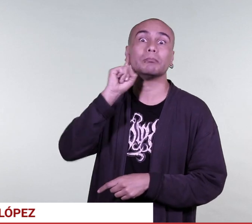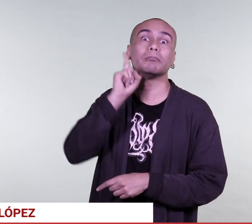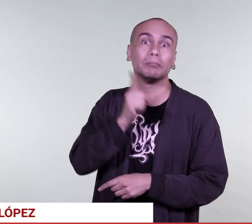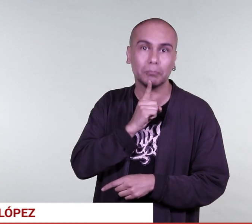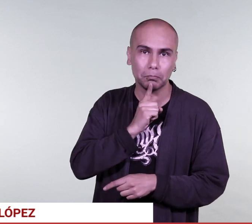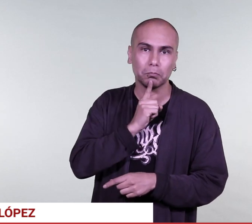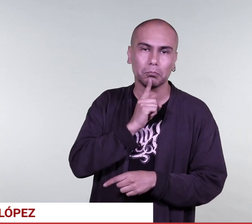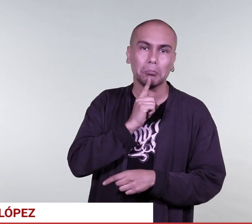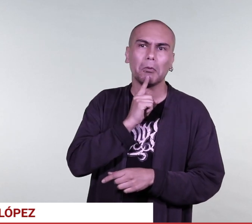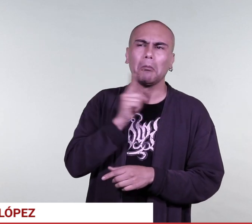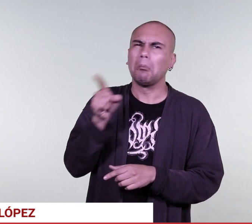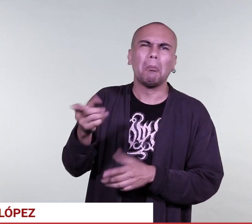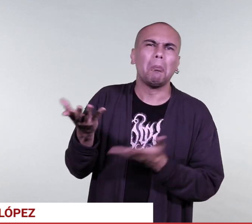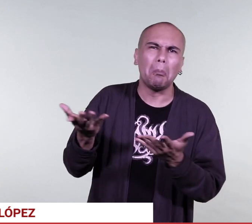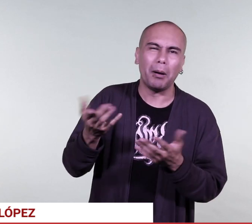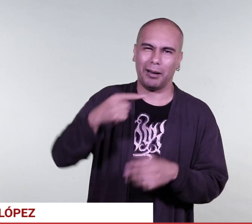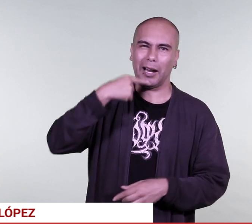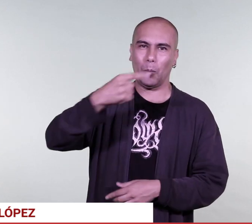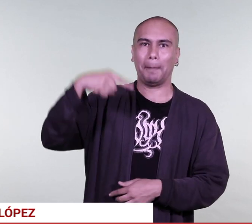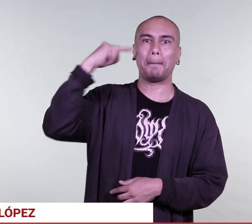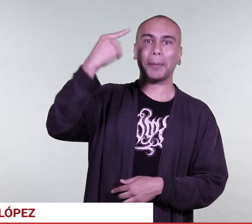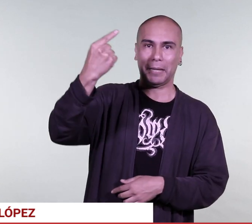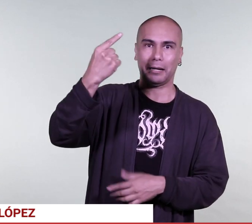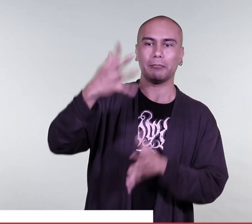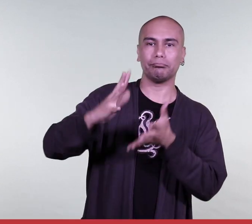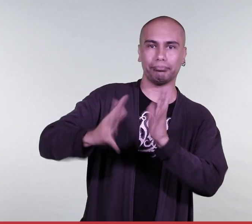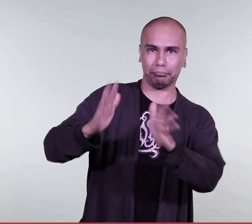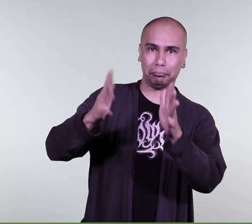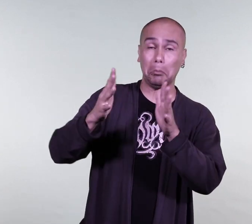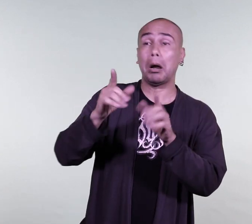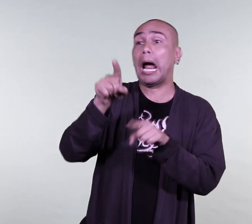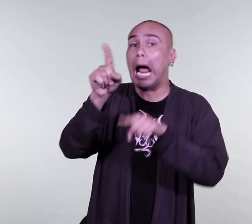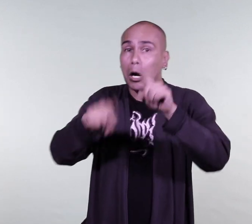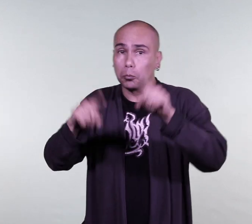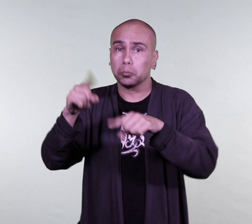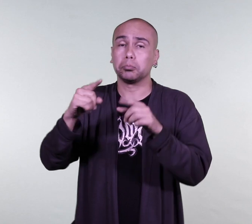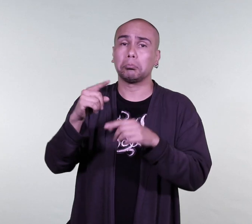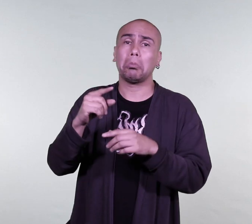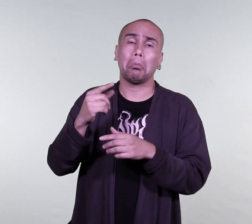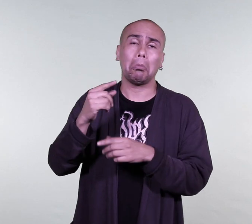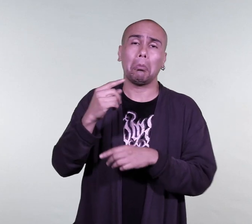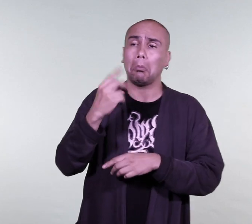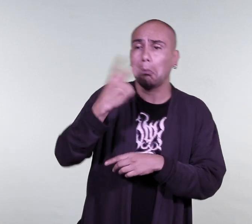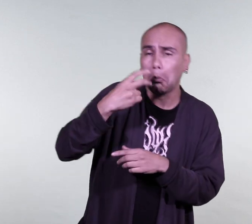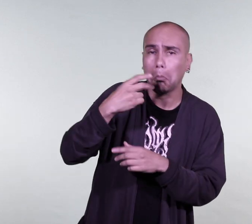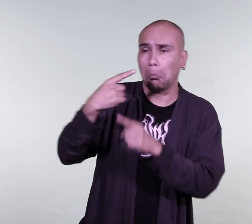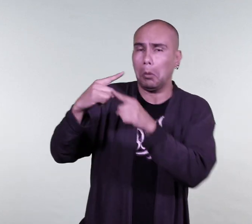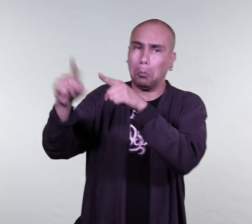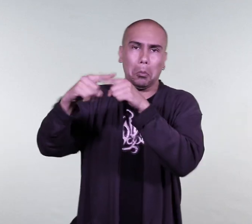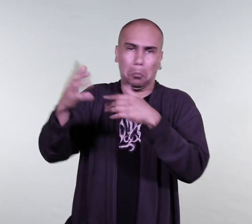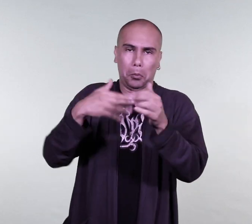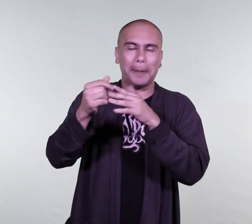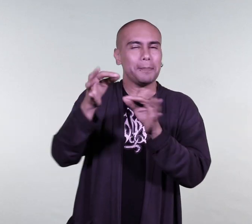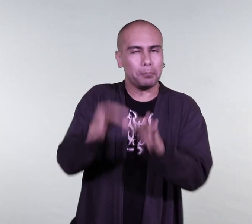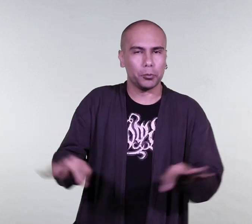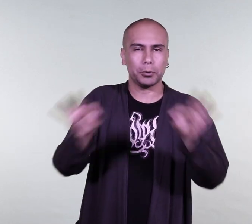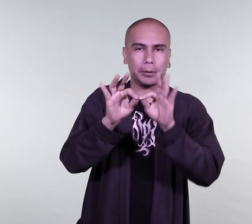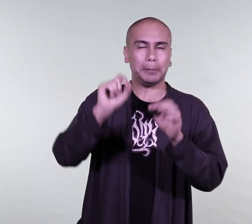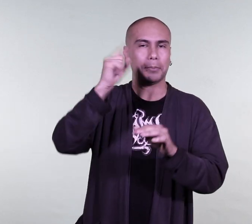personas sordas con su primera lengua, la lengua de señas colombiana. Obviamente también podemos contar con personas sordas oralistas,